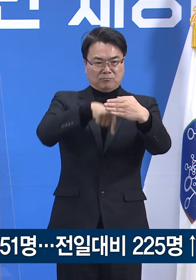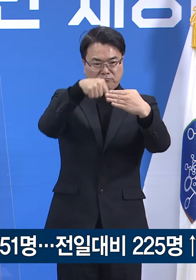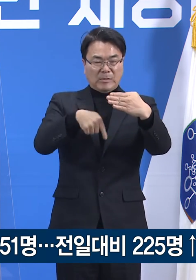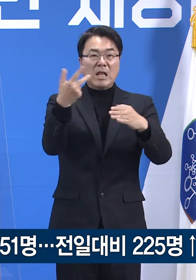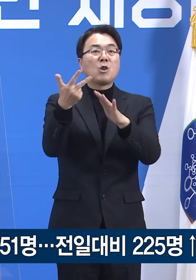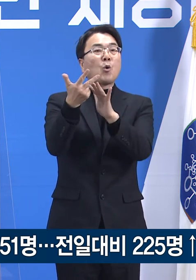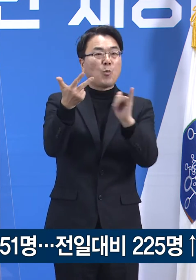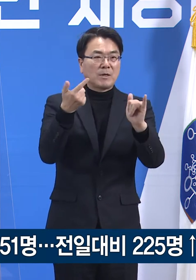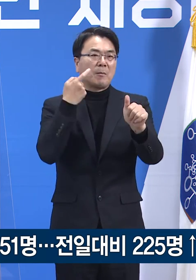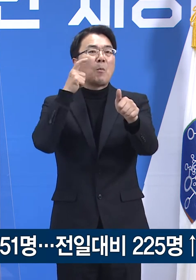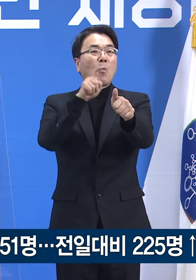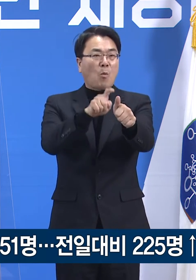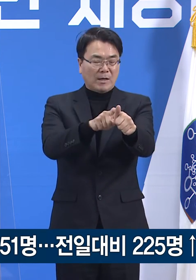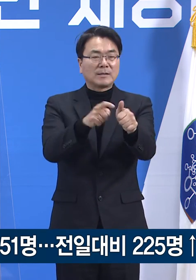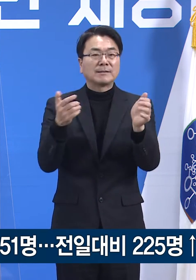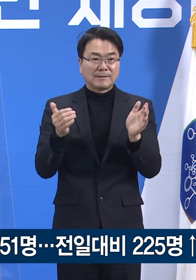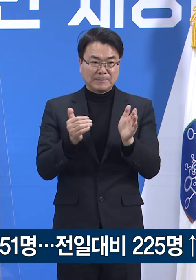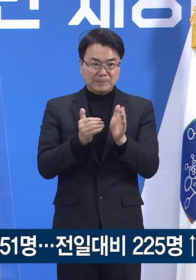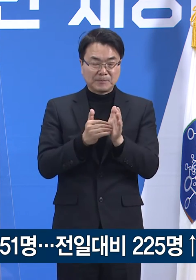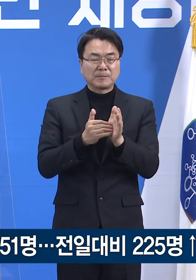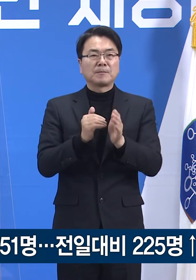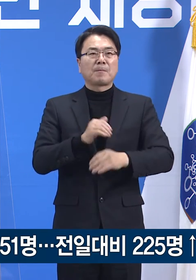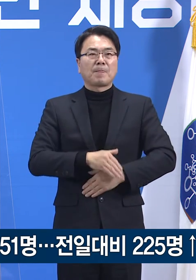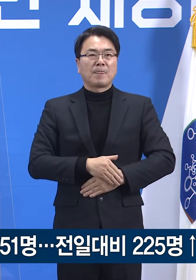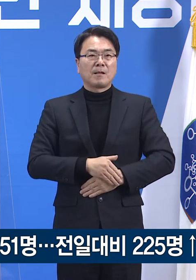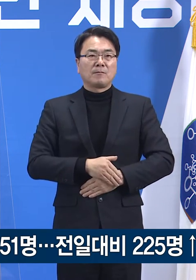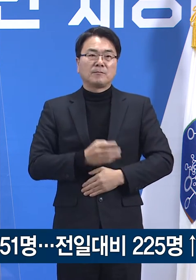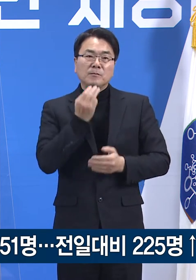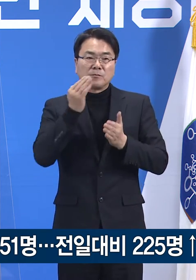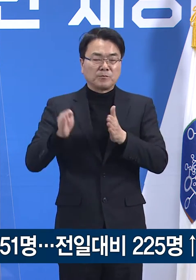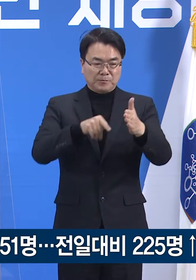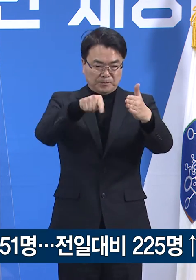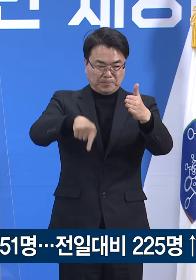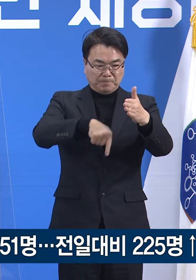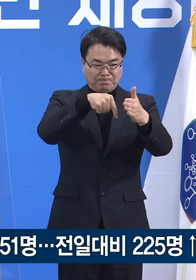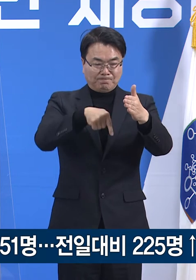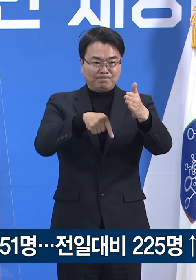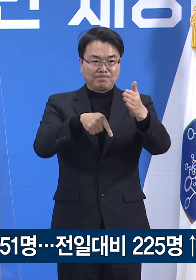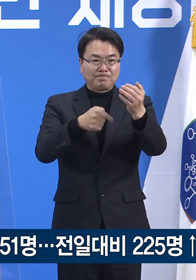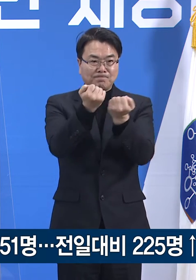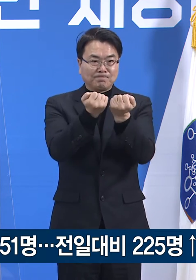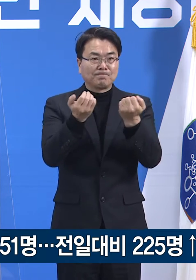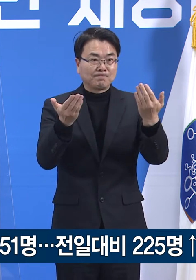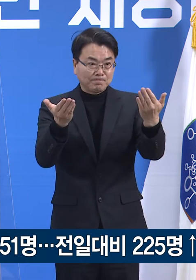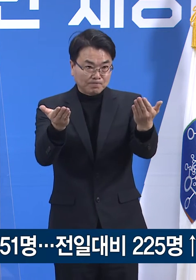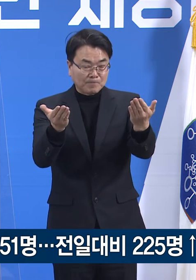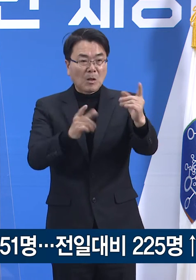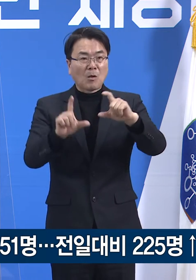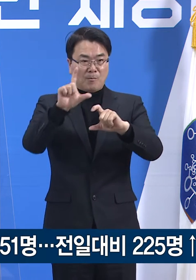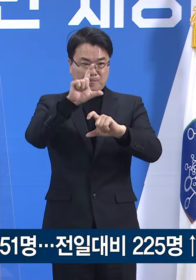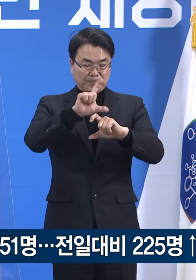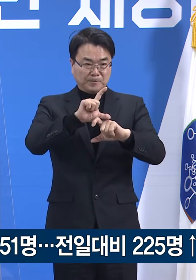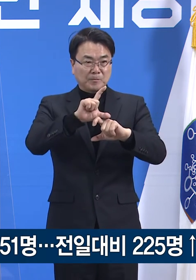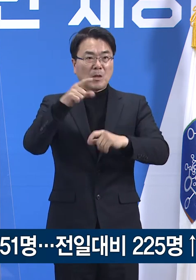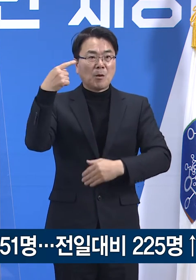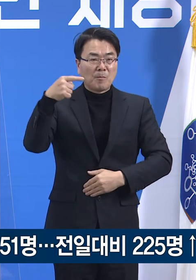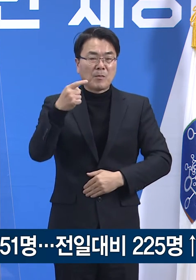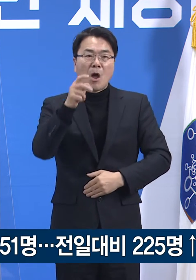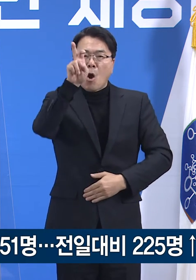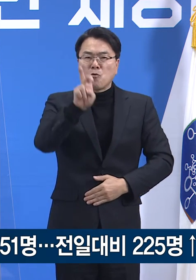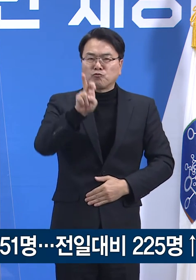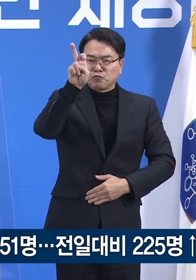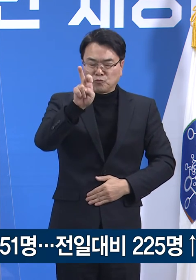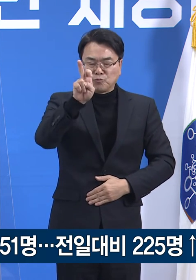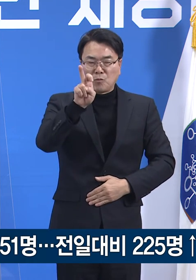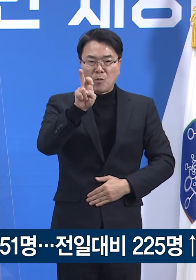7명이었습니다. 도내 주요 확진 상황에 대해 말씀드리겠습니다. 먼저 군포시